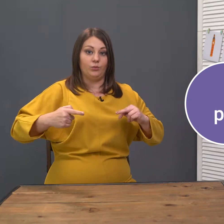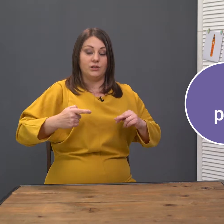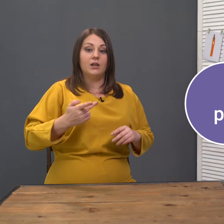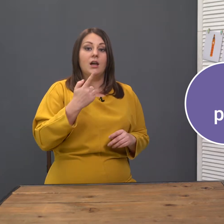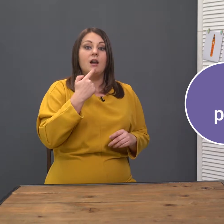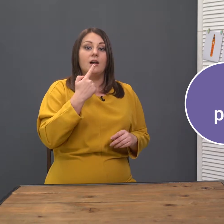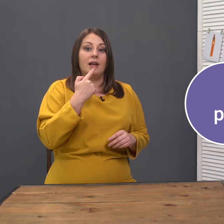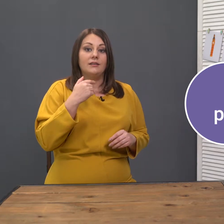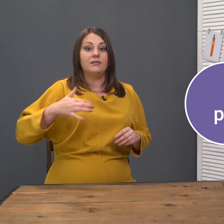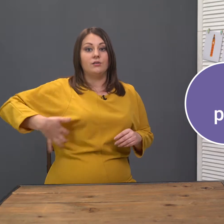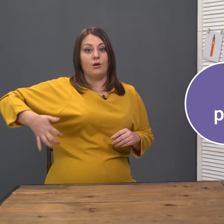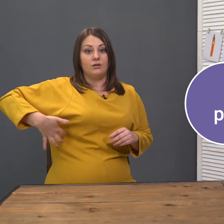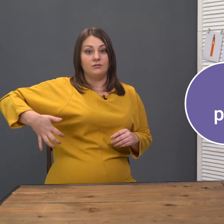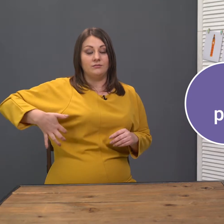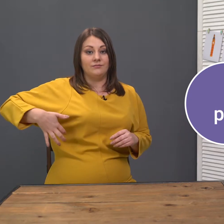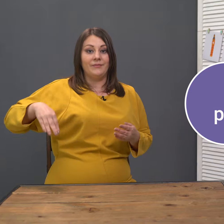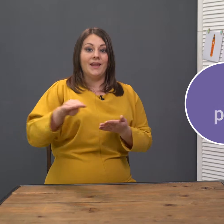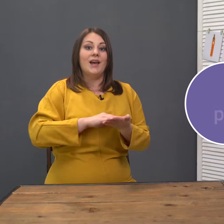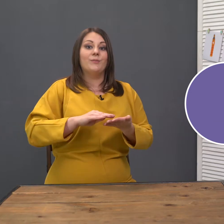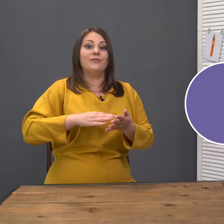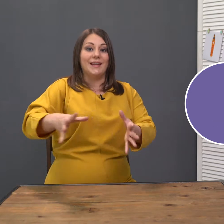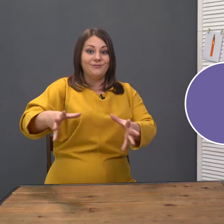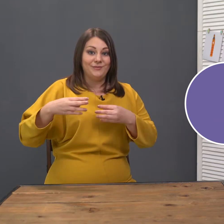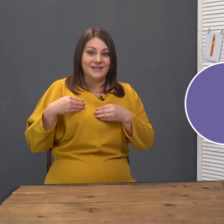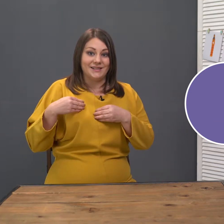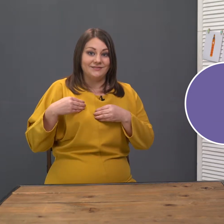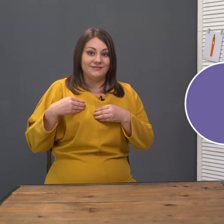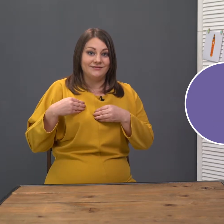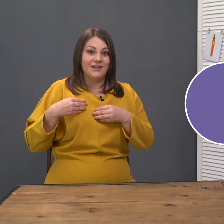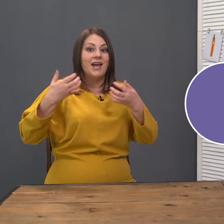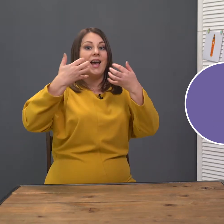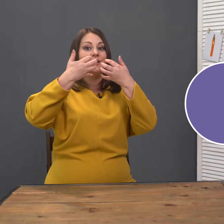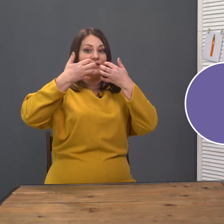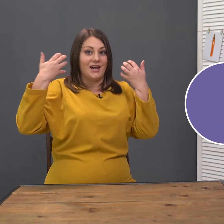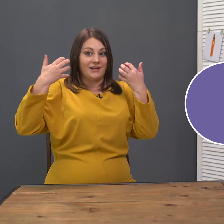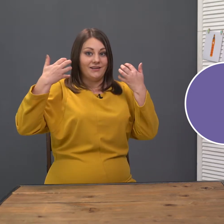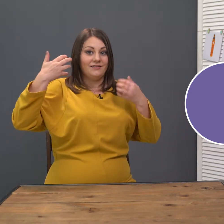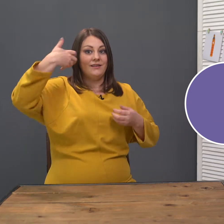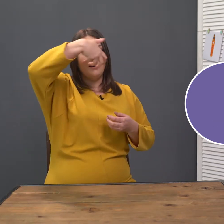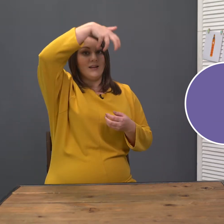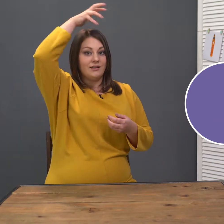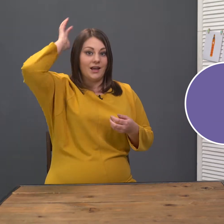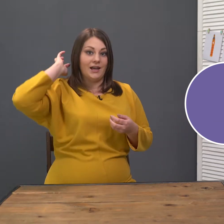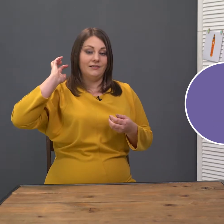будет red dog. Повторим вместе. Тайгер. Лайн.